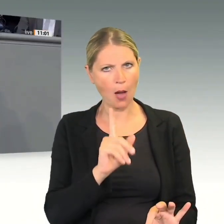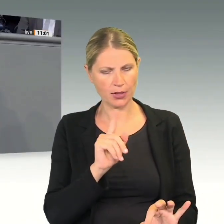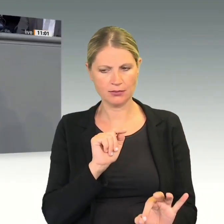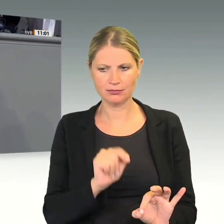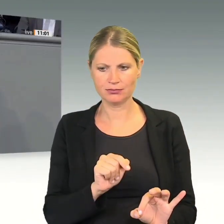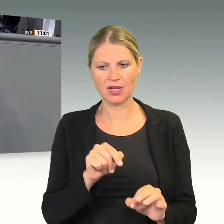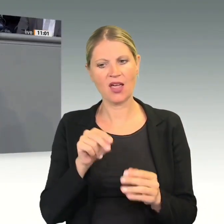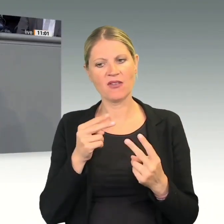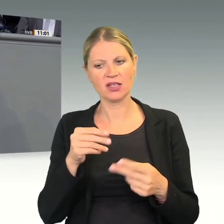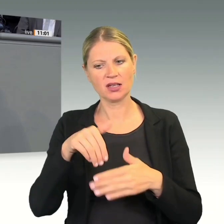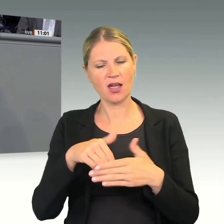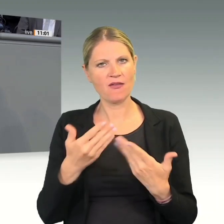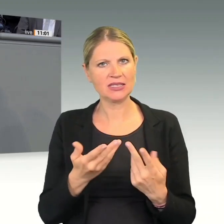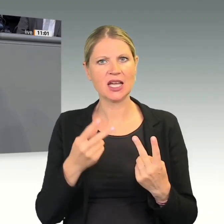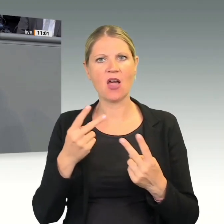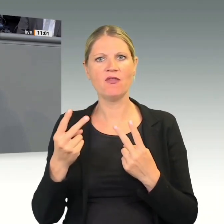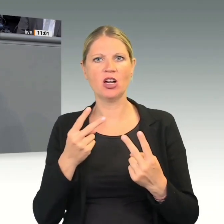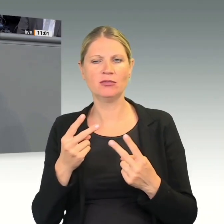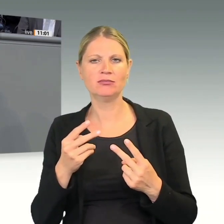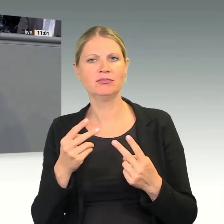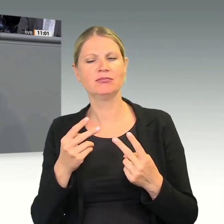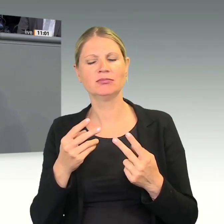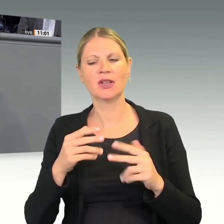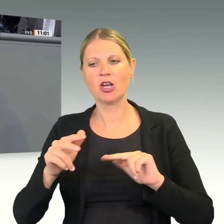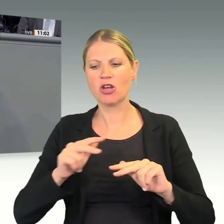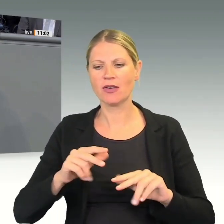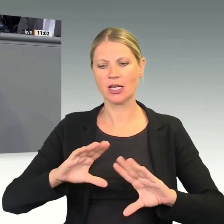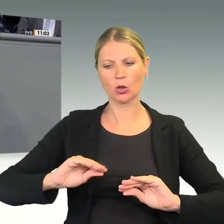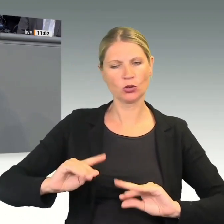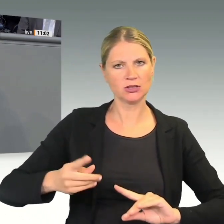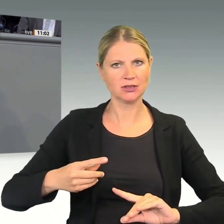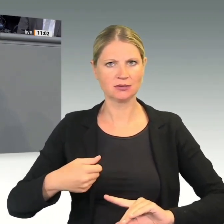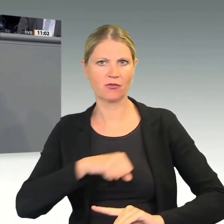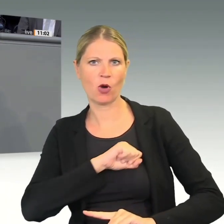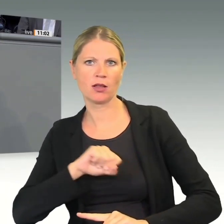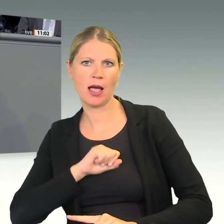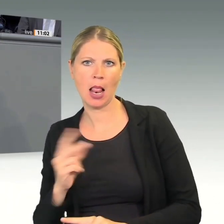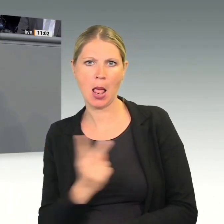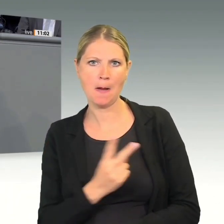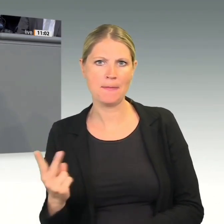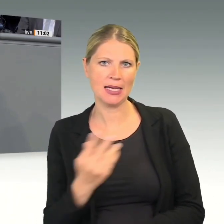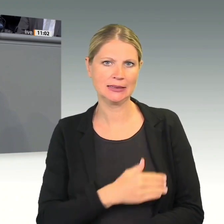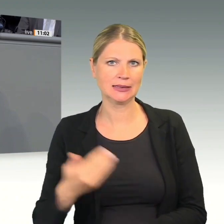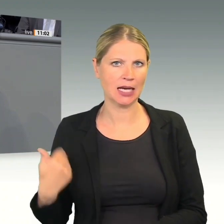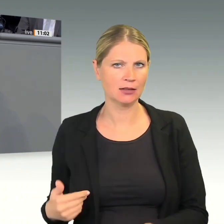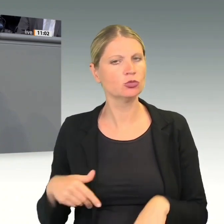wirtschaftlichen Nutzen auf beiden Seiten mehren. Solche Abkommen befürwortet die AfD.